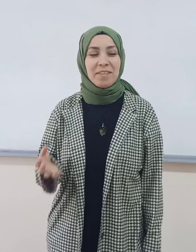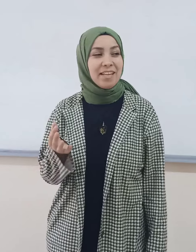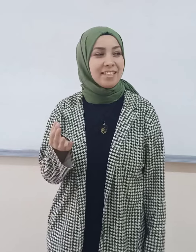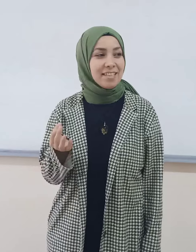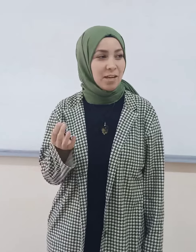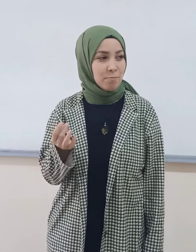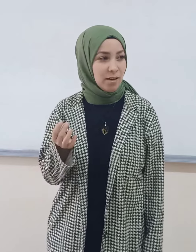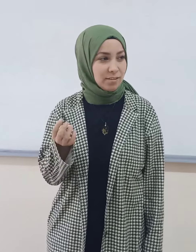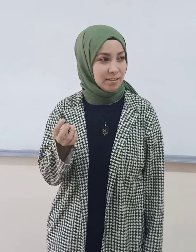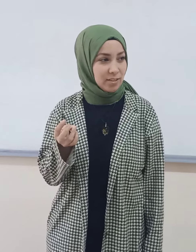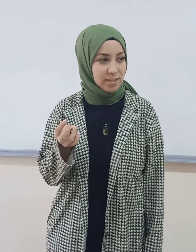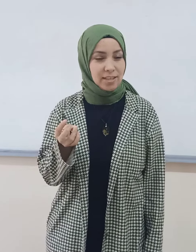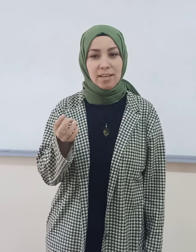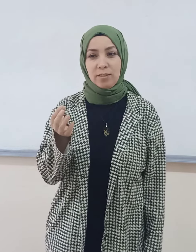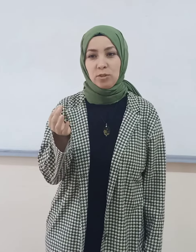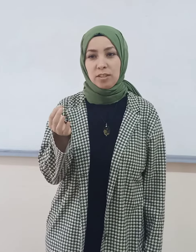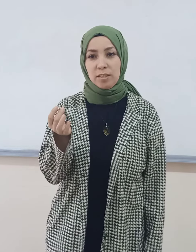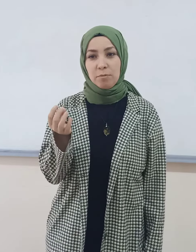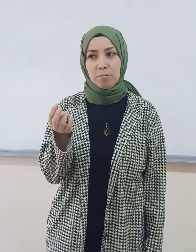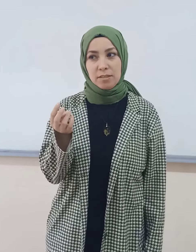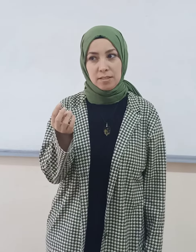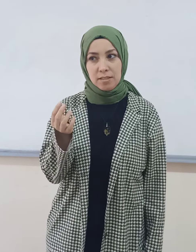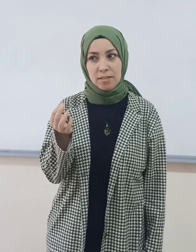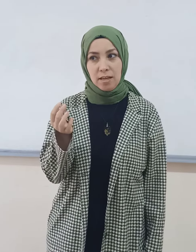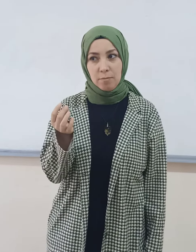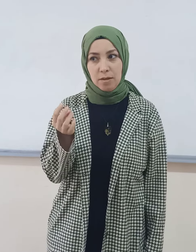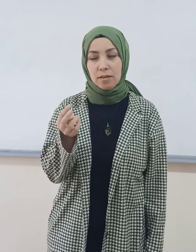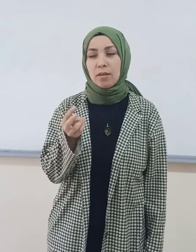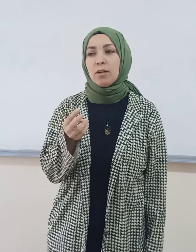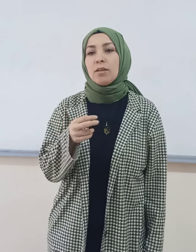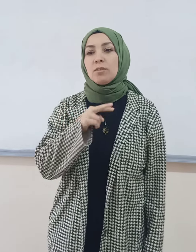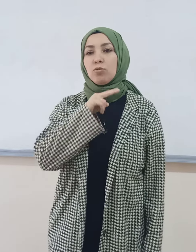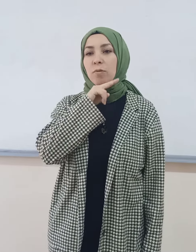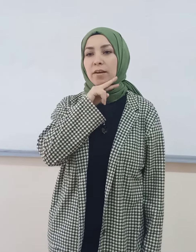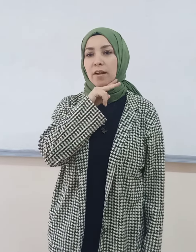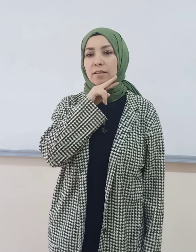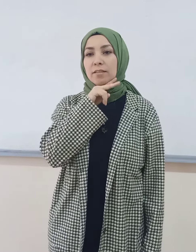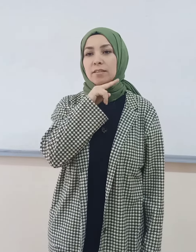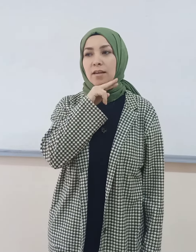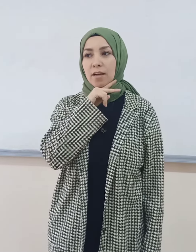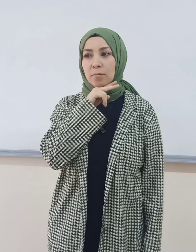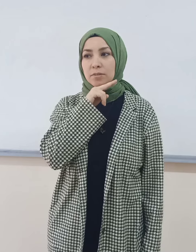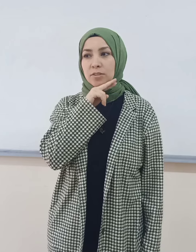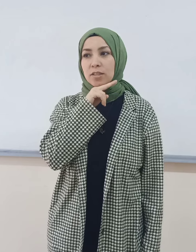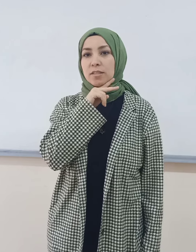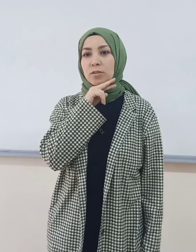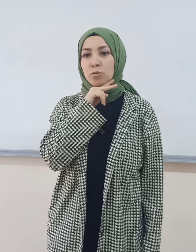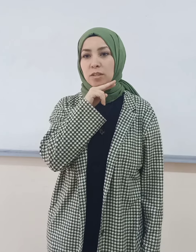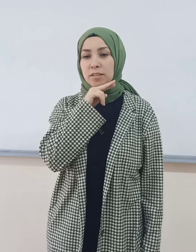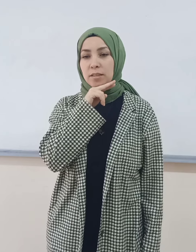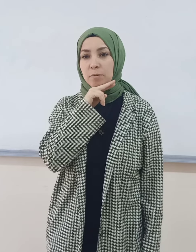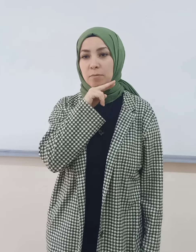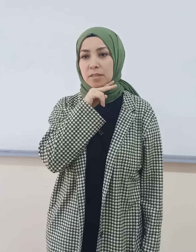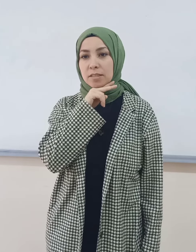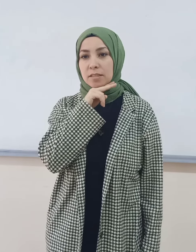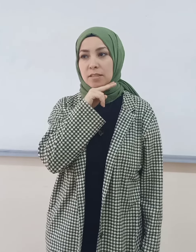Saymak diyeceksek eğer şu şekilde yapabilirsiniz. Numara, rakam diyeceksek şu şekilde yapabilirsiniz.